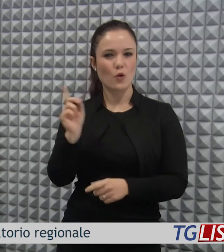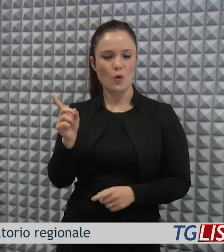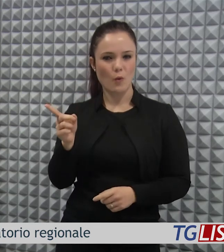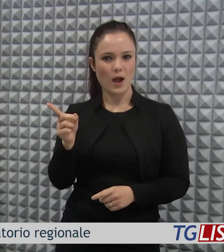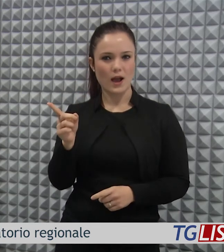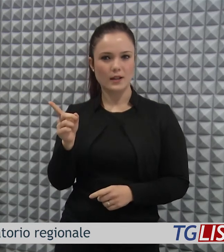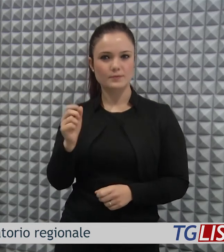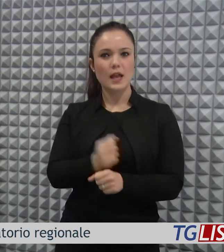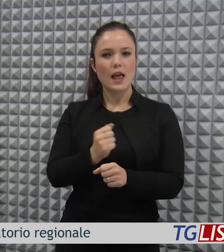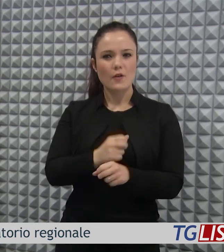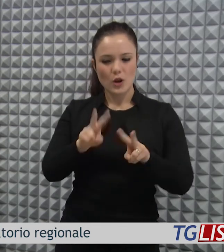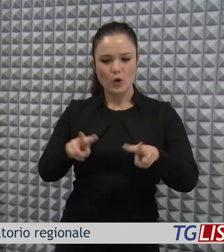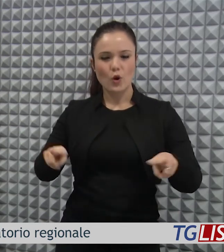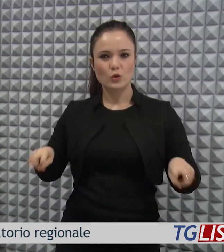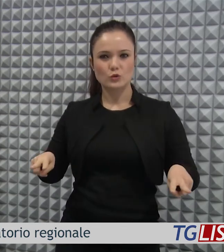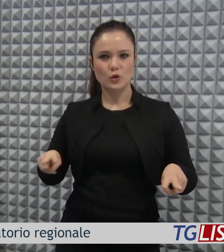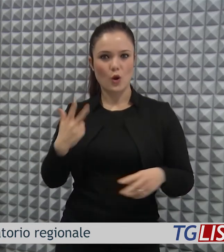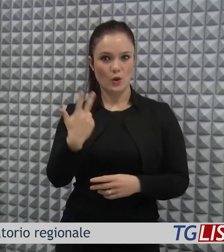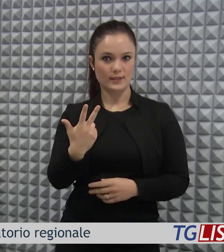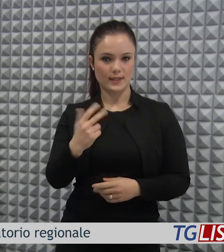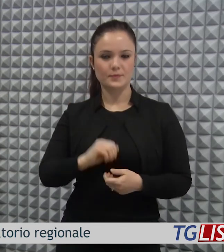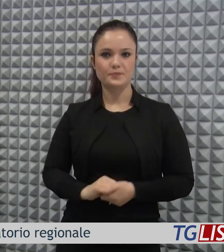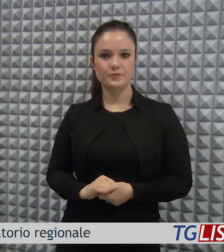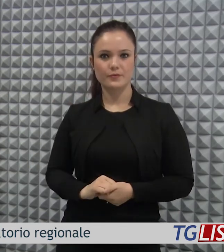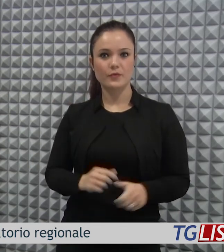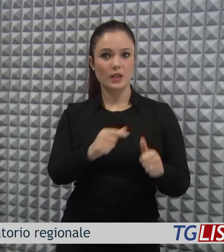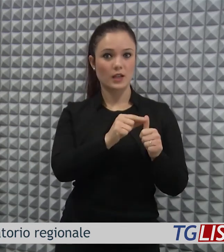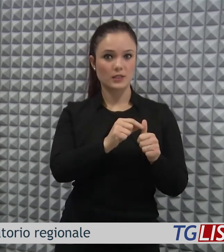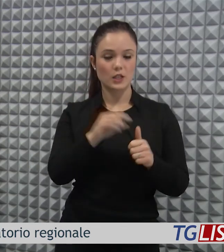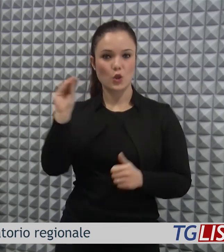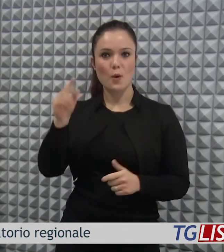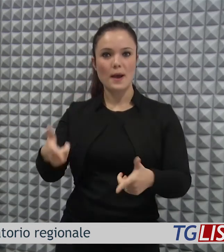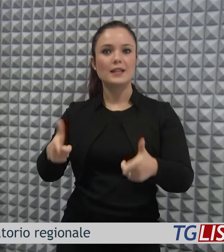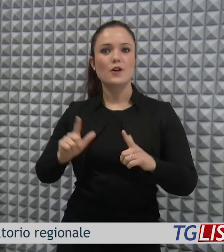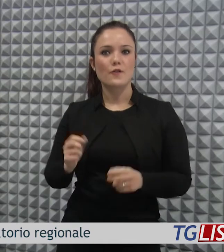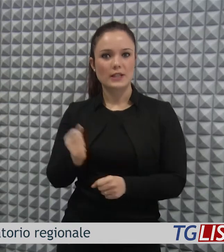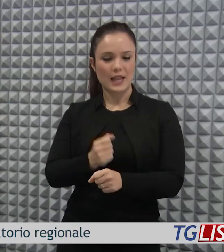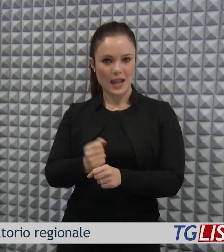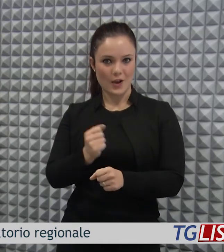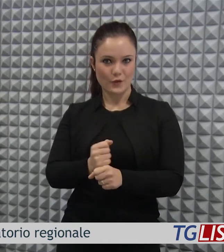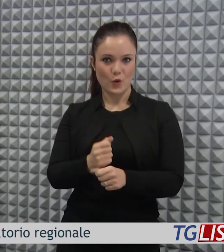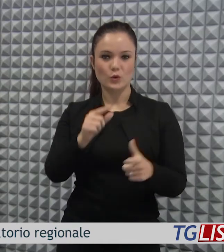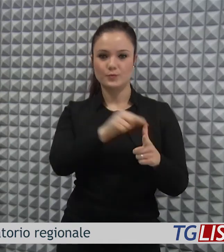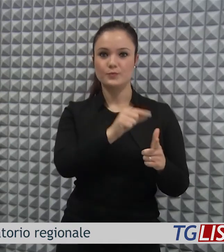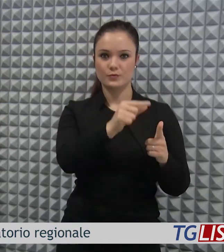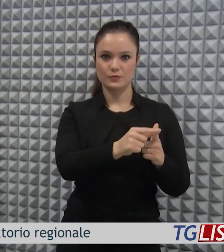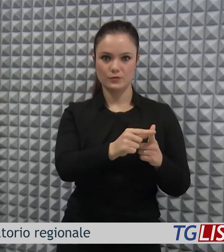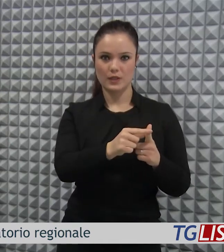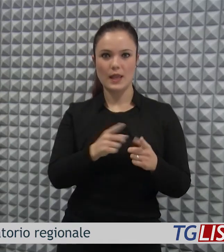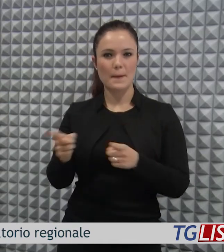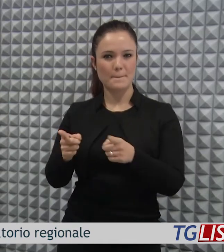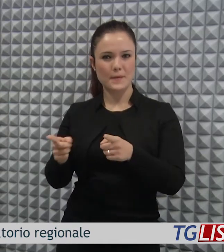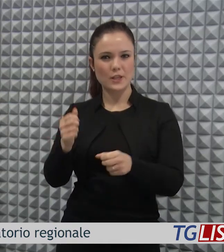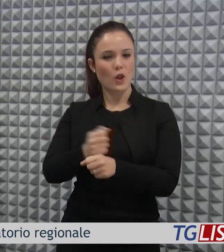lavorare su tre tipi di analisi, sulla domanda e offerta di lavoro, sui trend